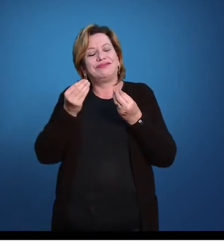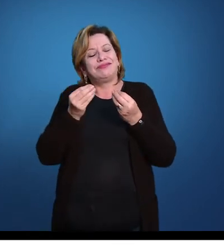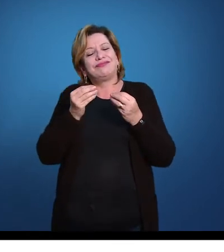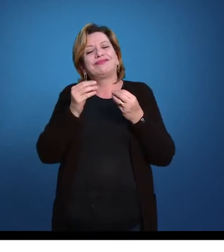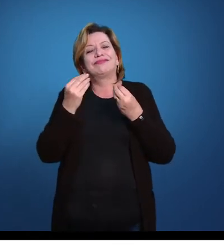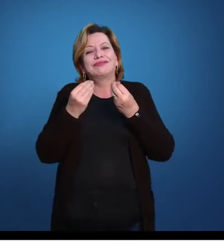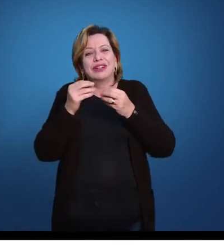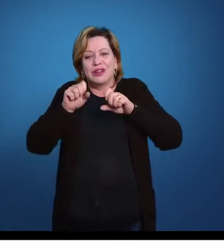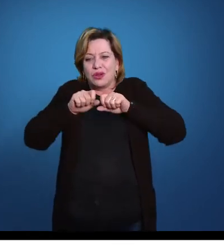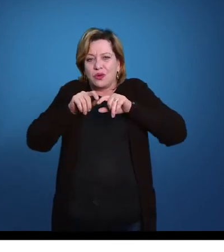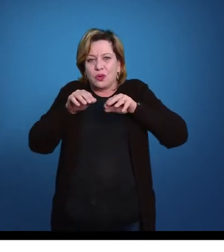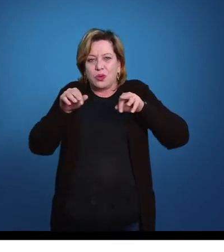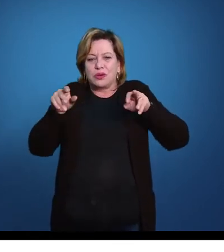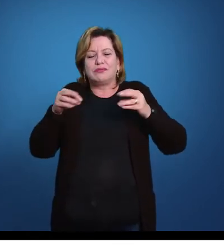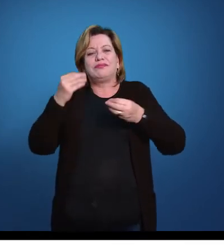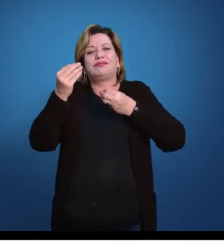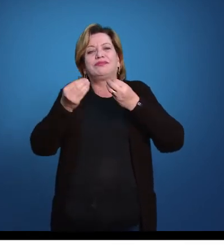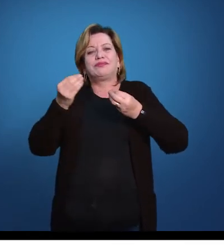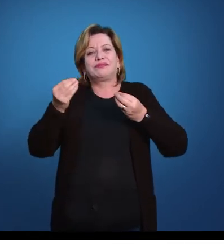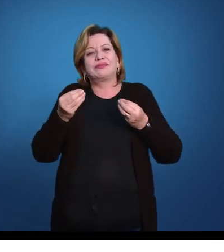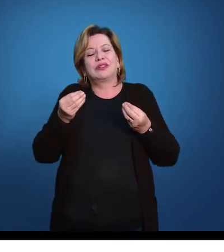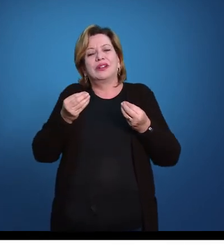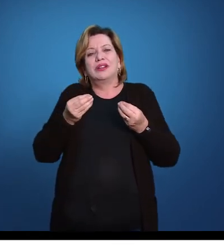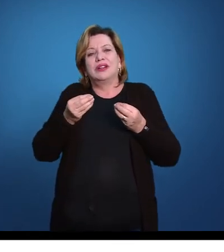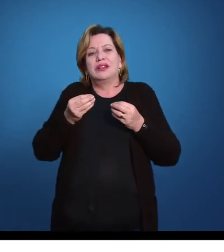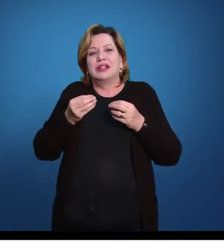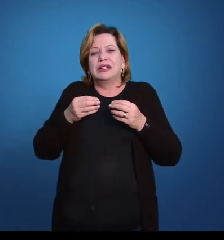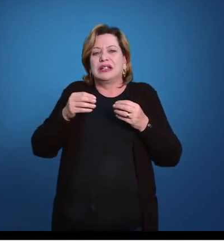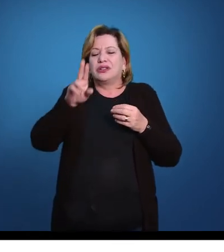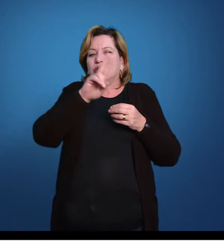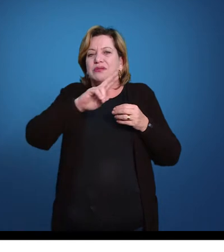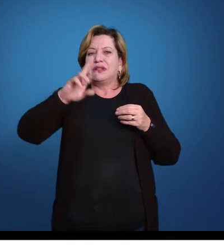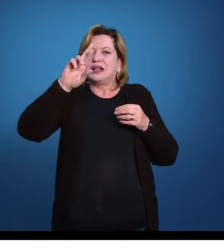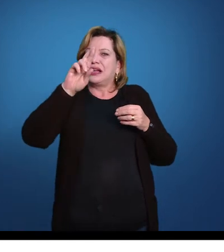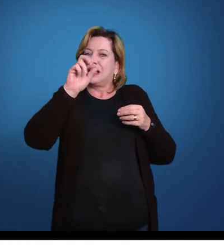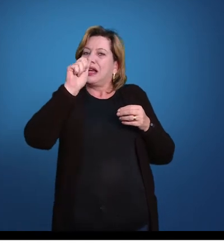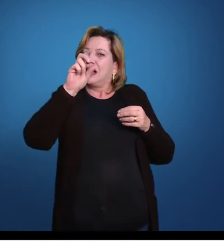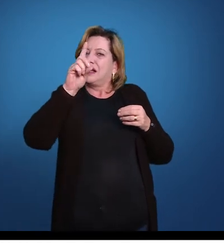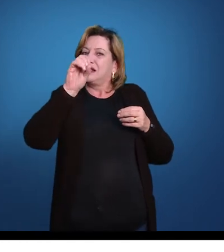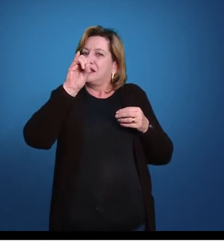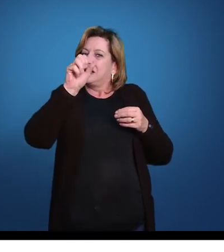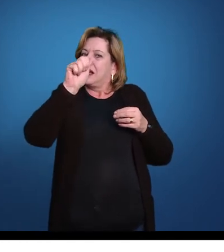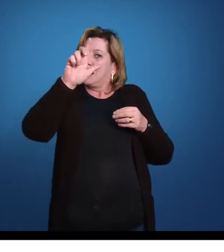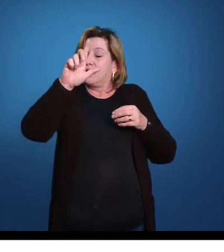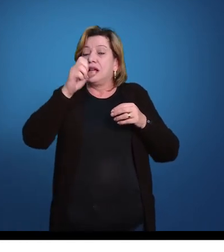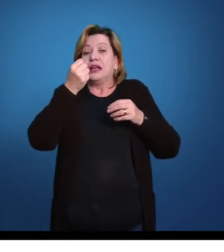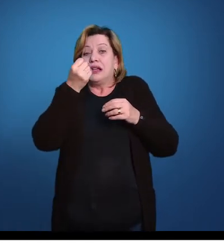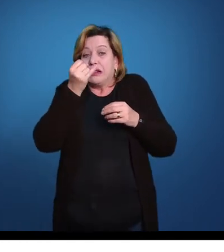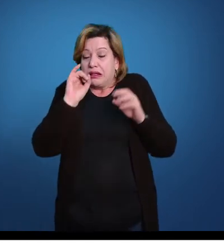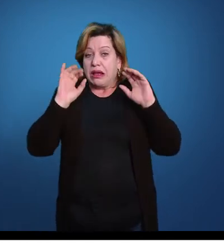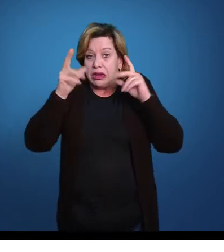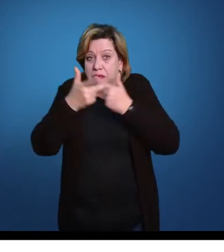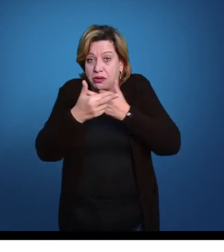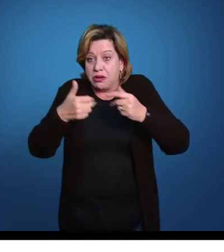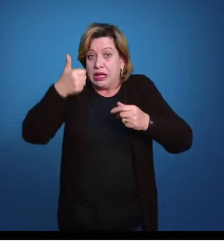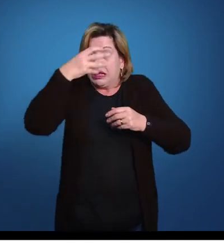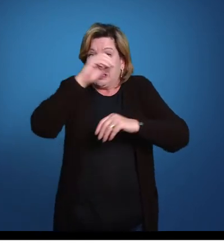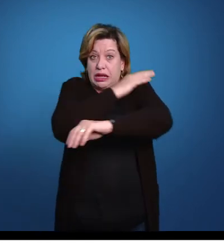da estrela, então, os raios, canais radiais. Se o bicho tiver 10 braços, vamos ter 10 canais radiais. Cada um desses